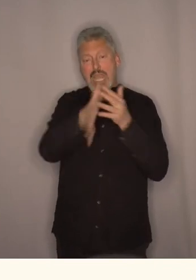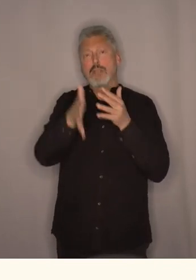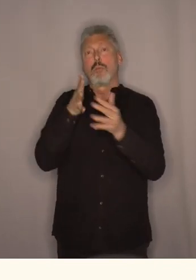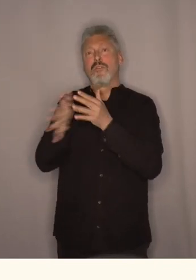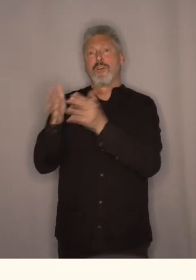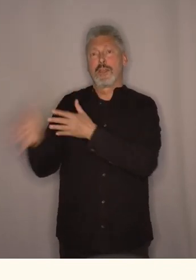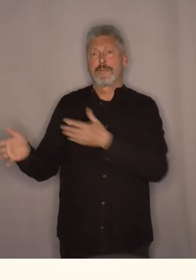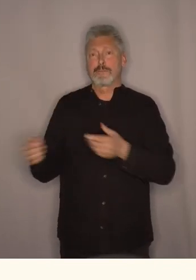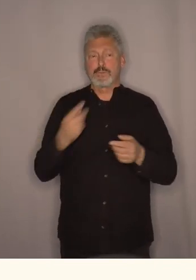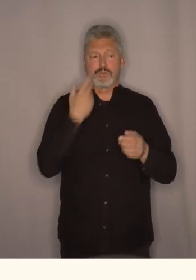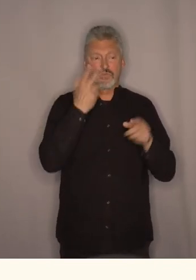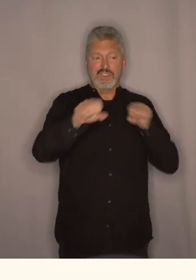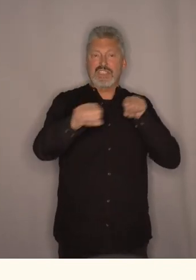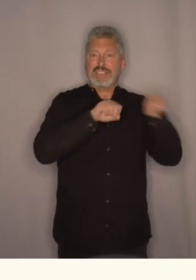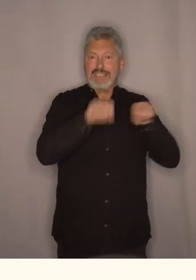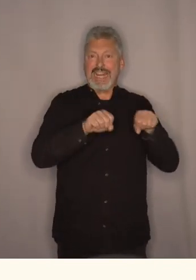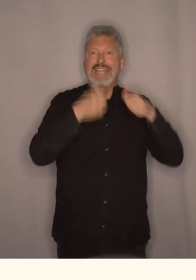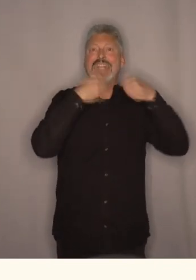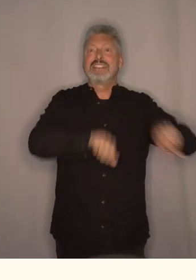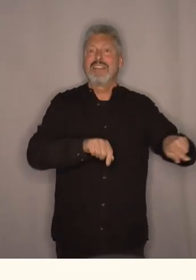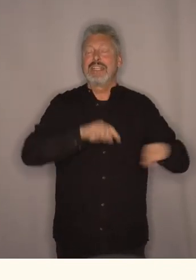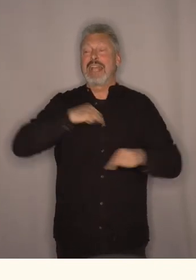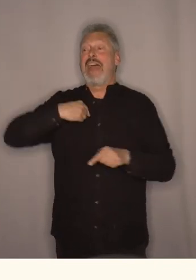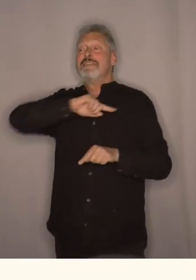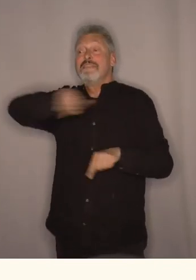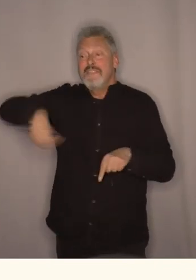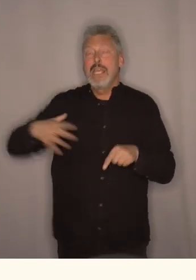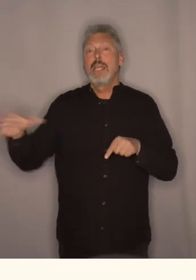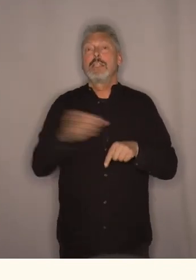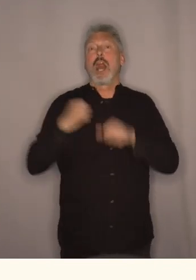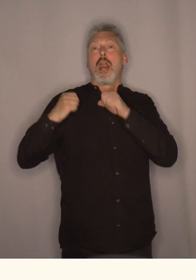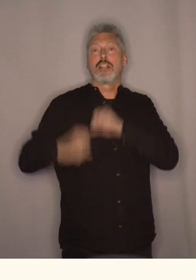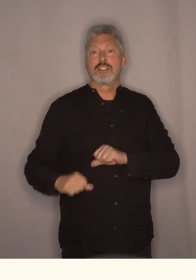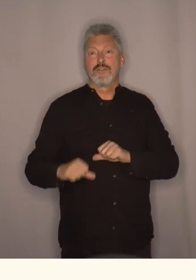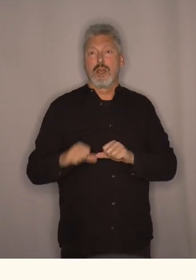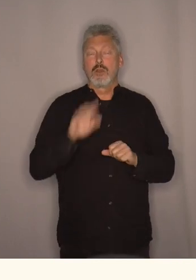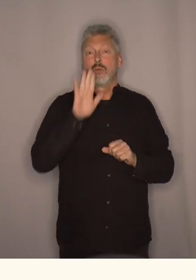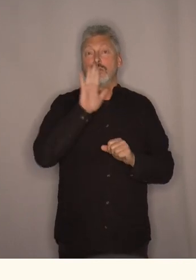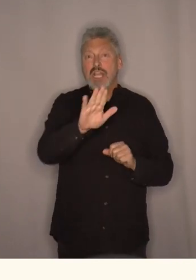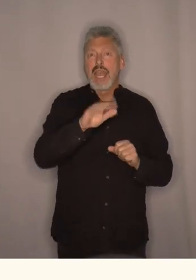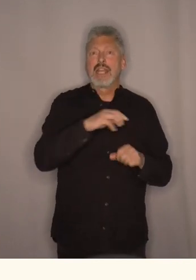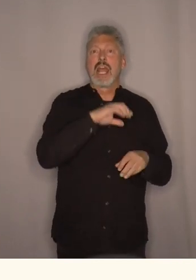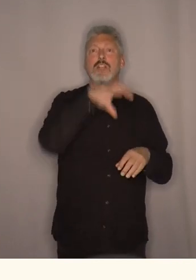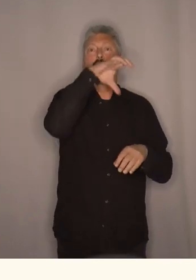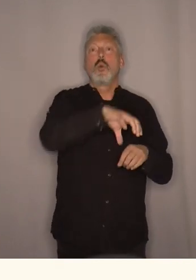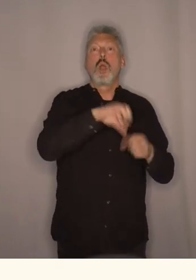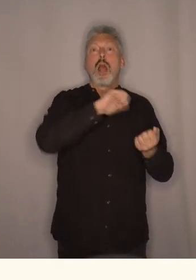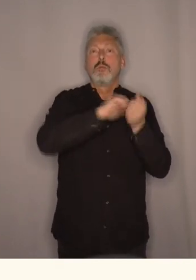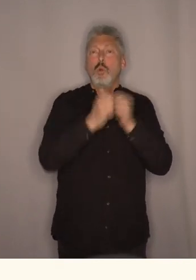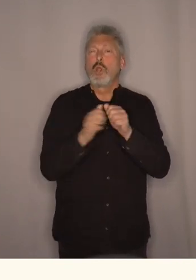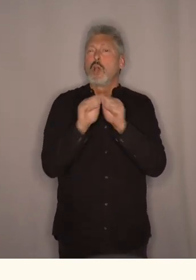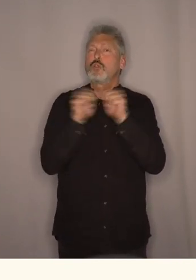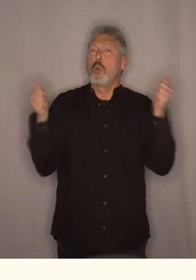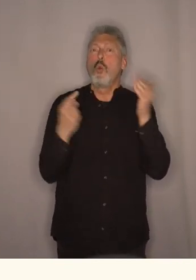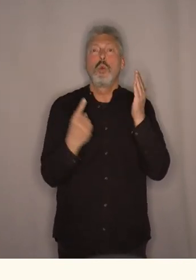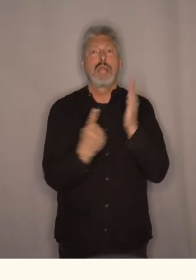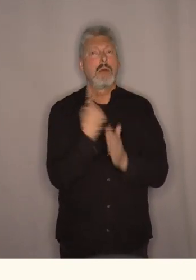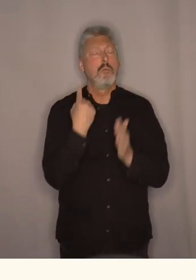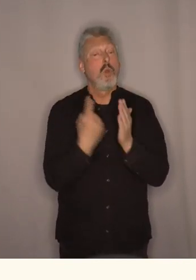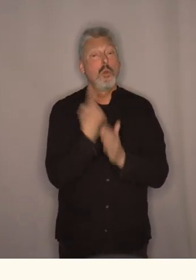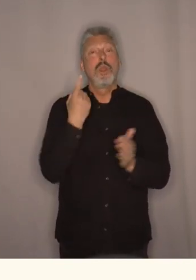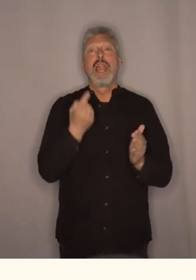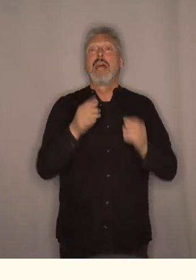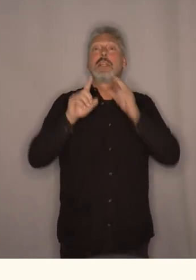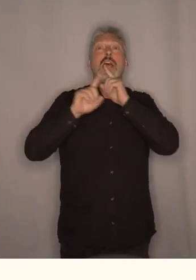For når regjeringen svikter, så skal vi ta ansvar. Og lokalpolitikken har veldig store muligheter til å